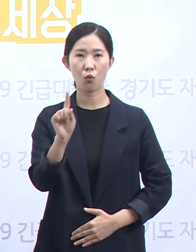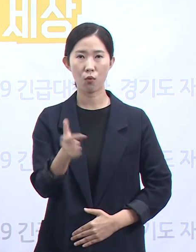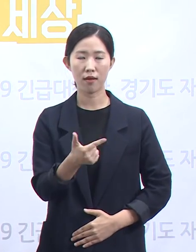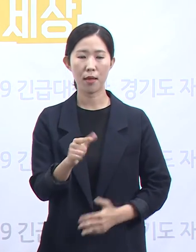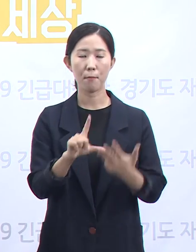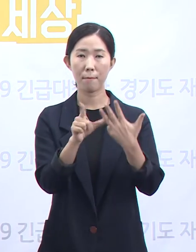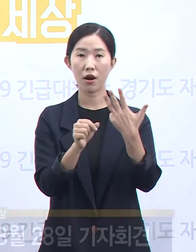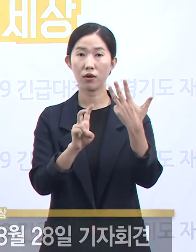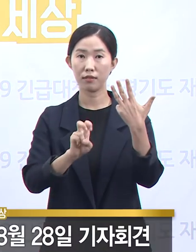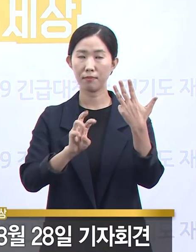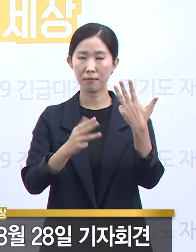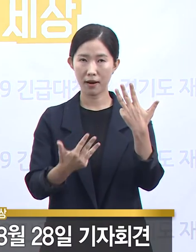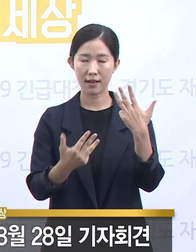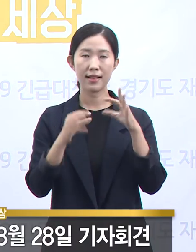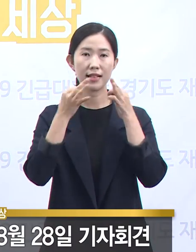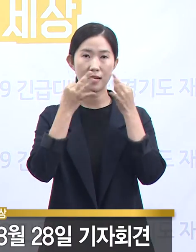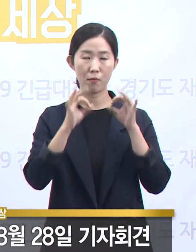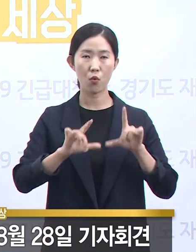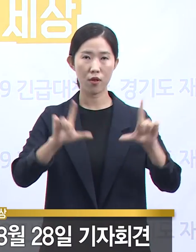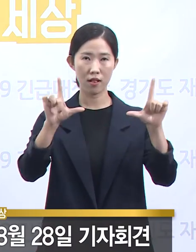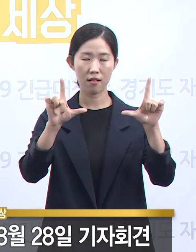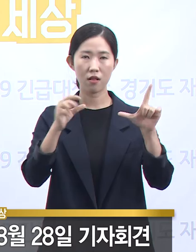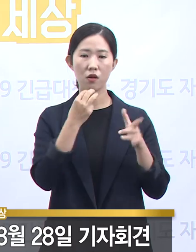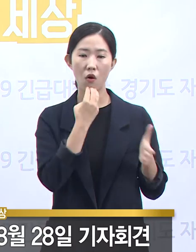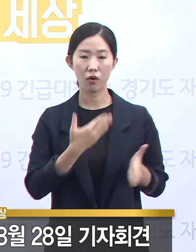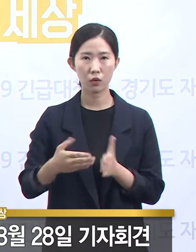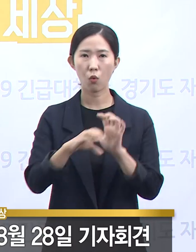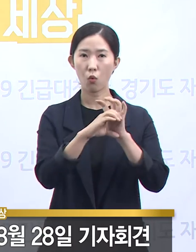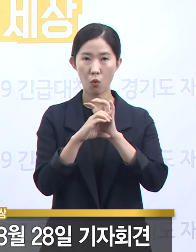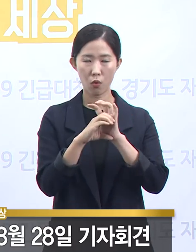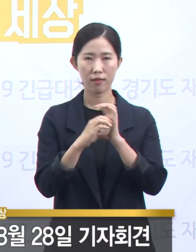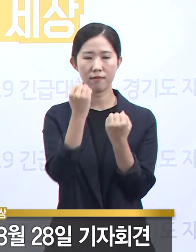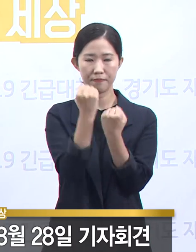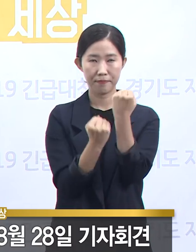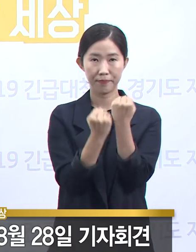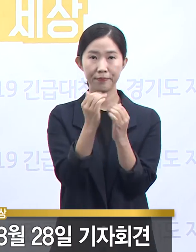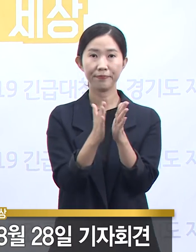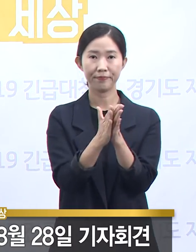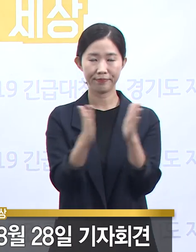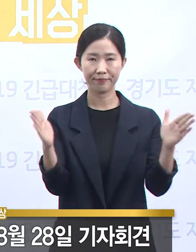경기도 코로나19 대응 정례 브리핑을 시작하겠습니다.